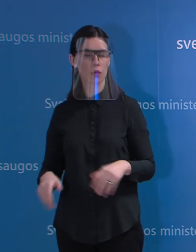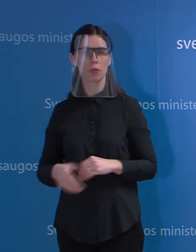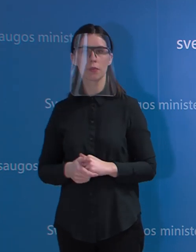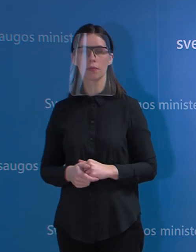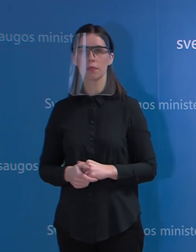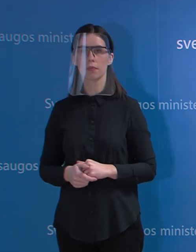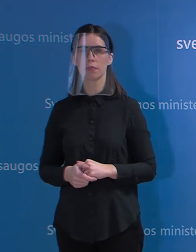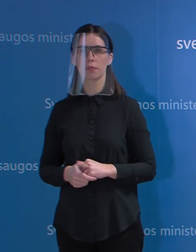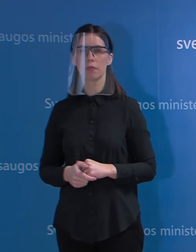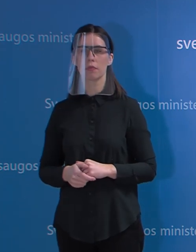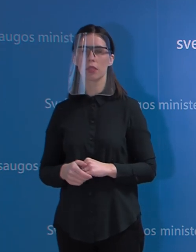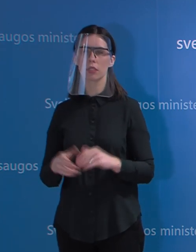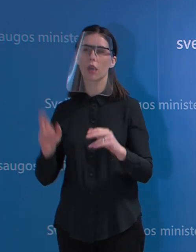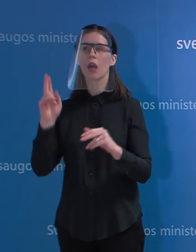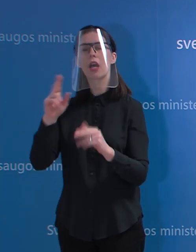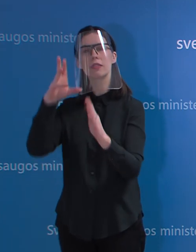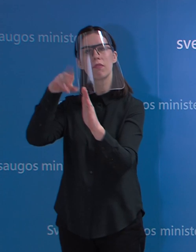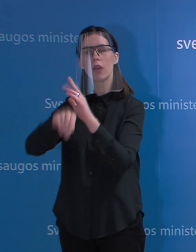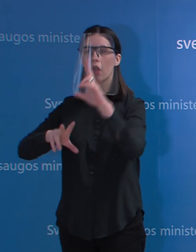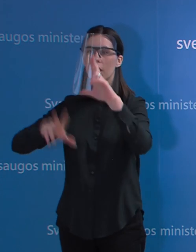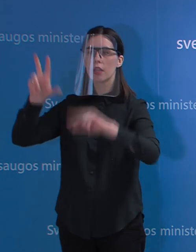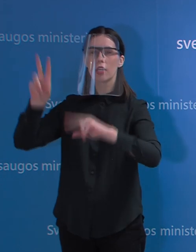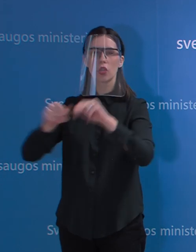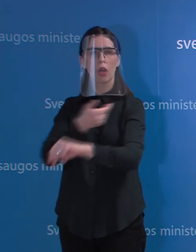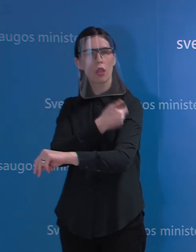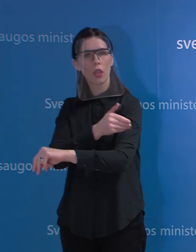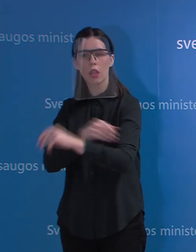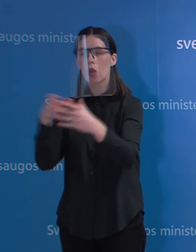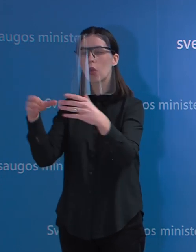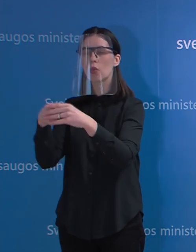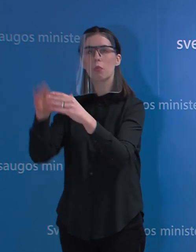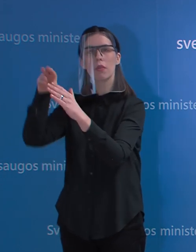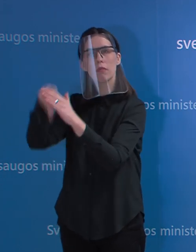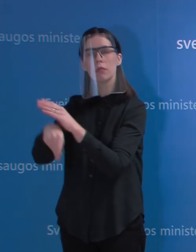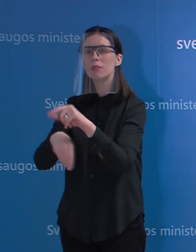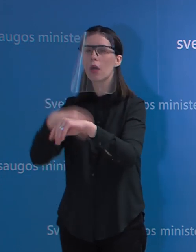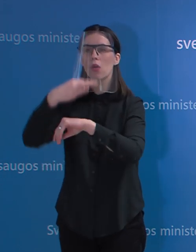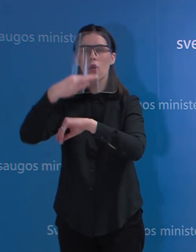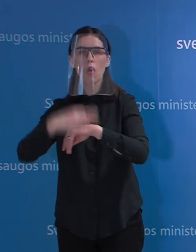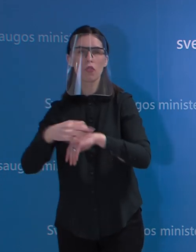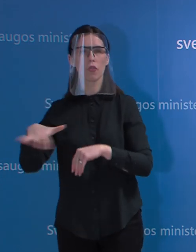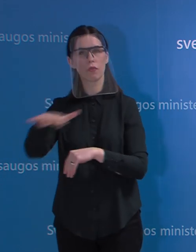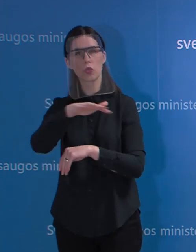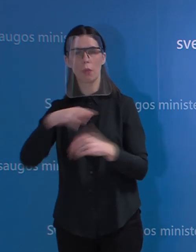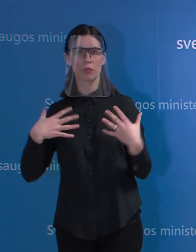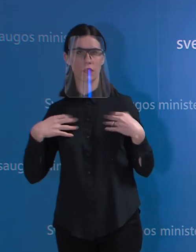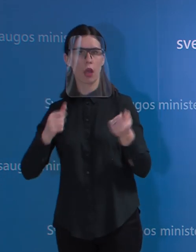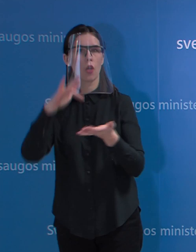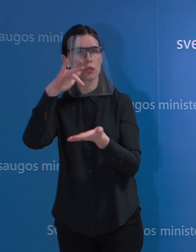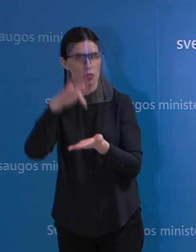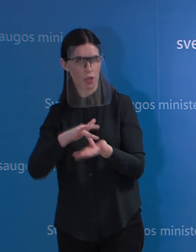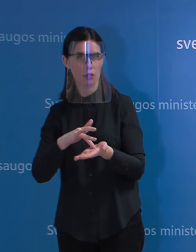rizikos grupės asmenys ir panašius teikia Nacionalinis visuomenės veikatos centras, tą daro reguliariai.